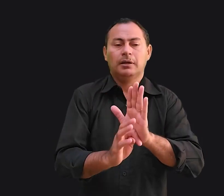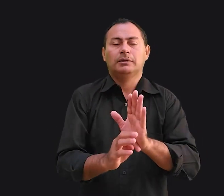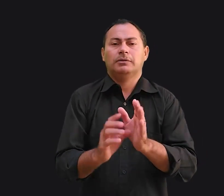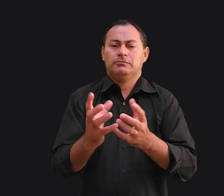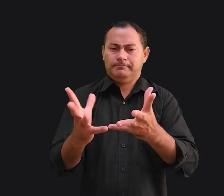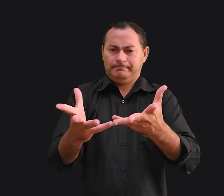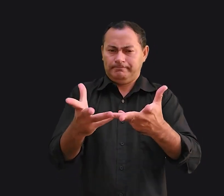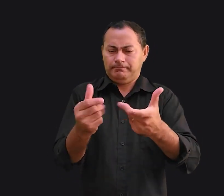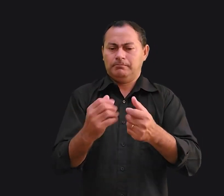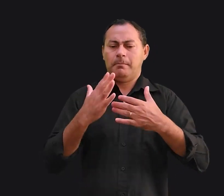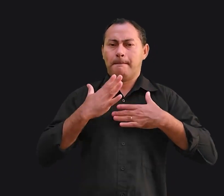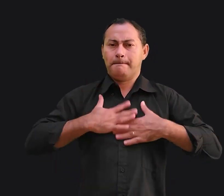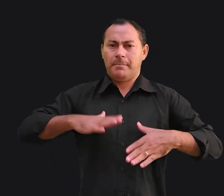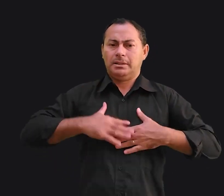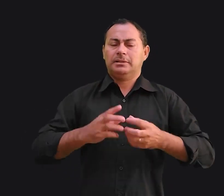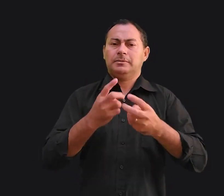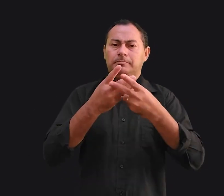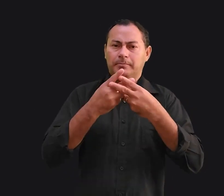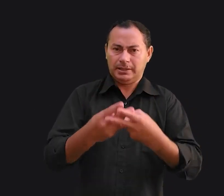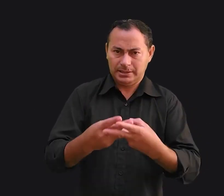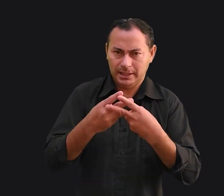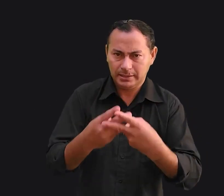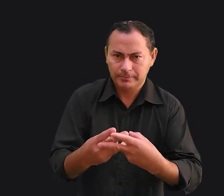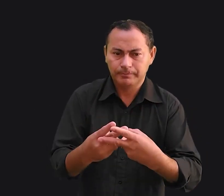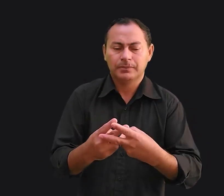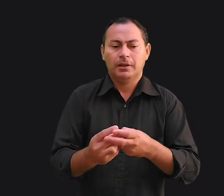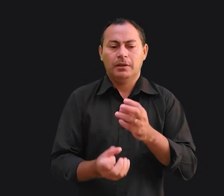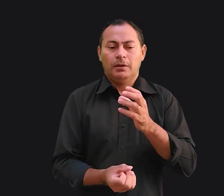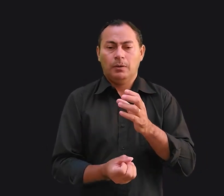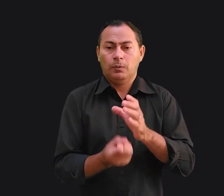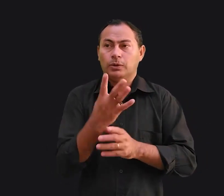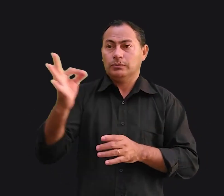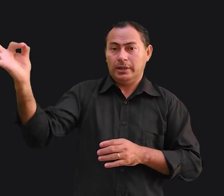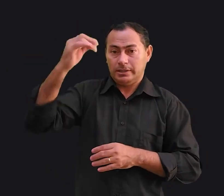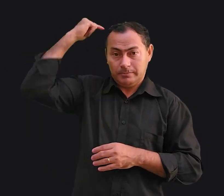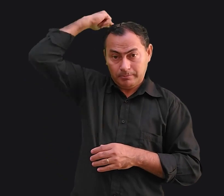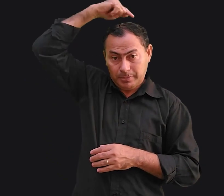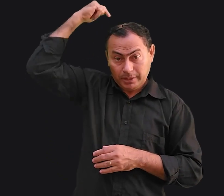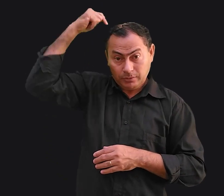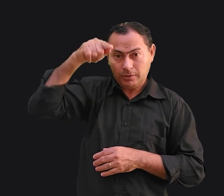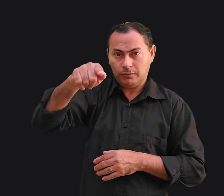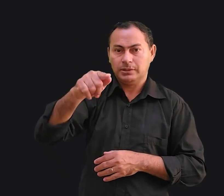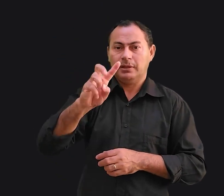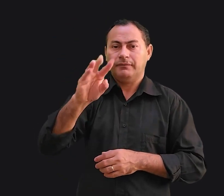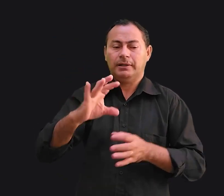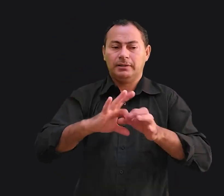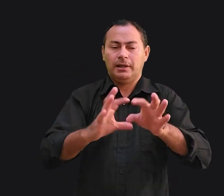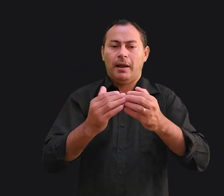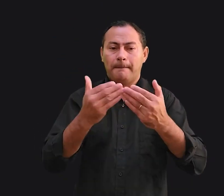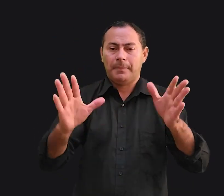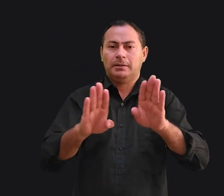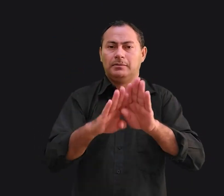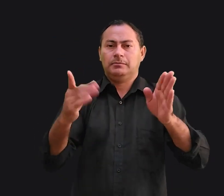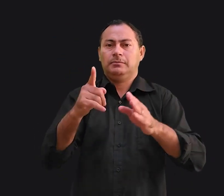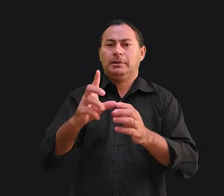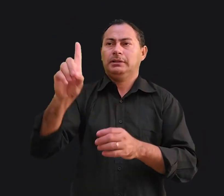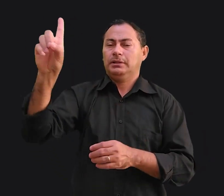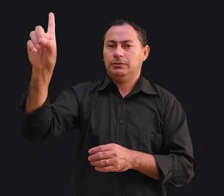Amabilidade, mansidão e paciência. O fruto do Espírito através do qual você vai deixar a porta aberta para Deus